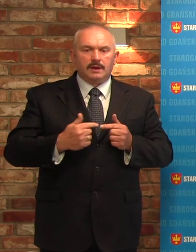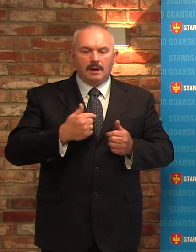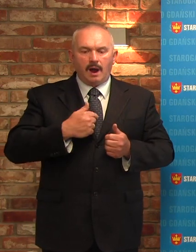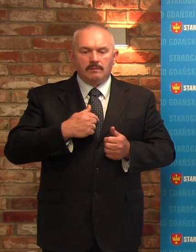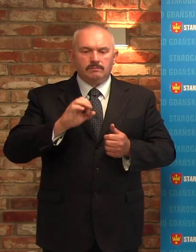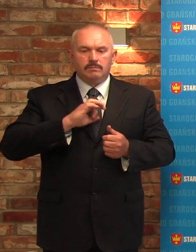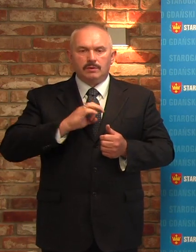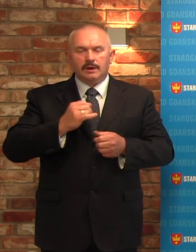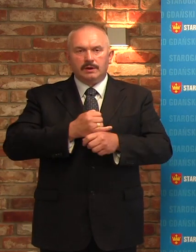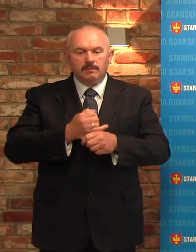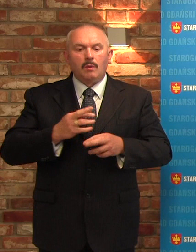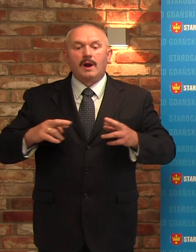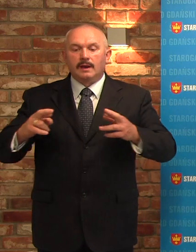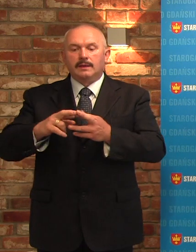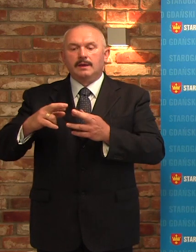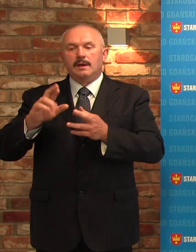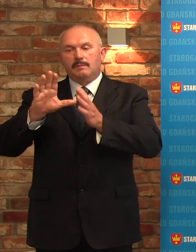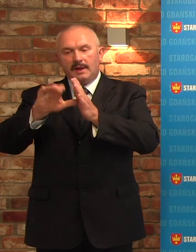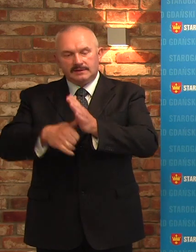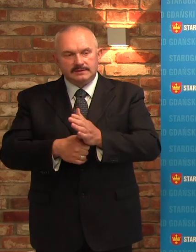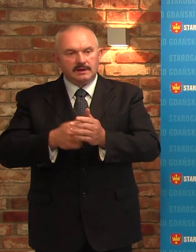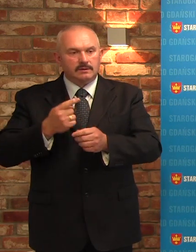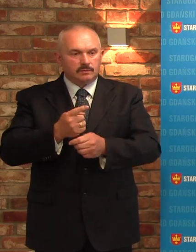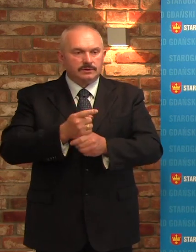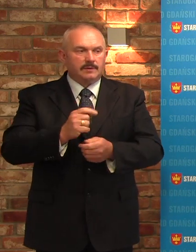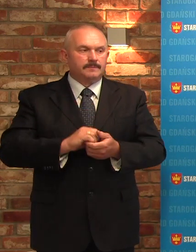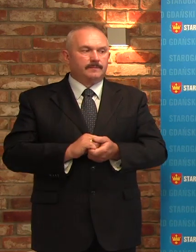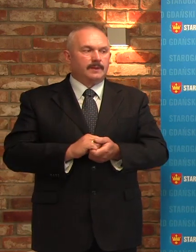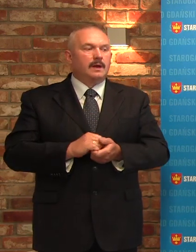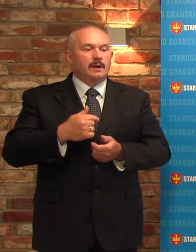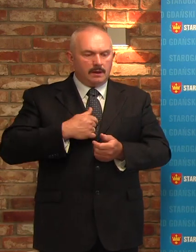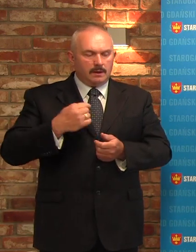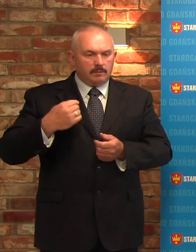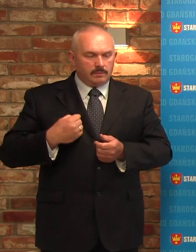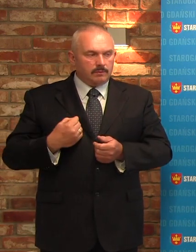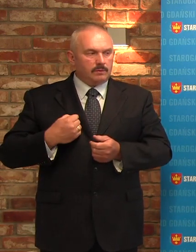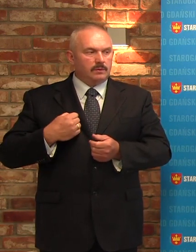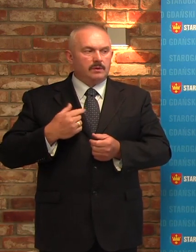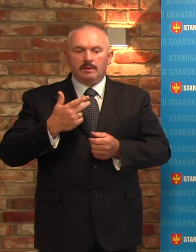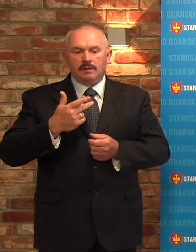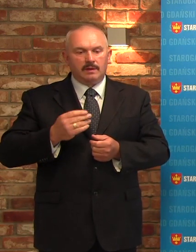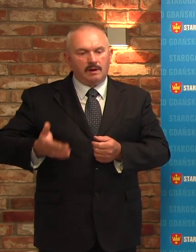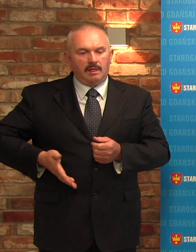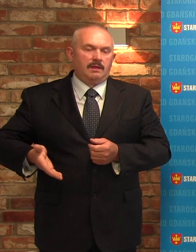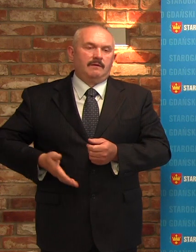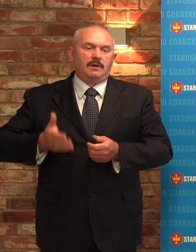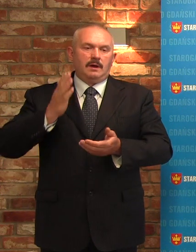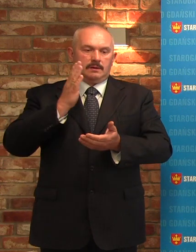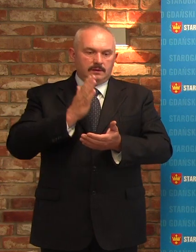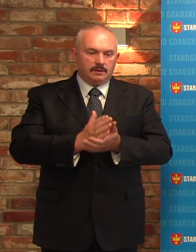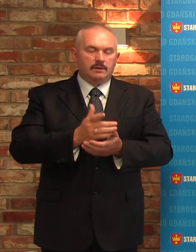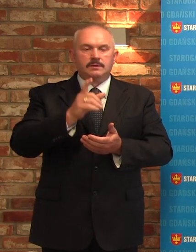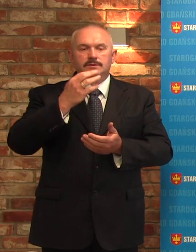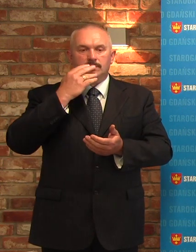moje, ale również i Rady Miasta. Nie byłam bezczynna w tej sprawie, a wręcz odwrotnie od momentu